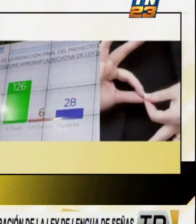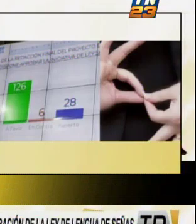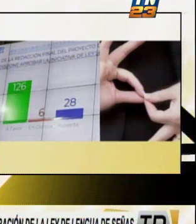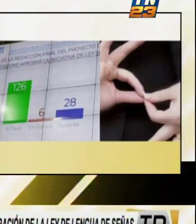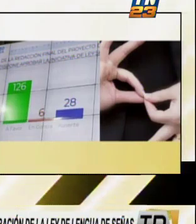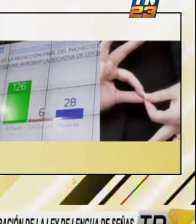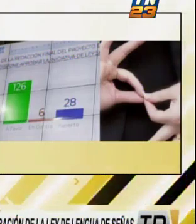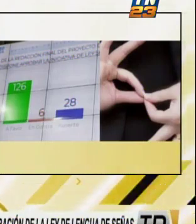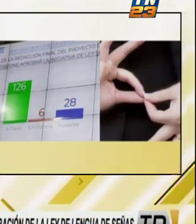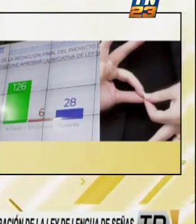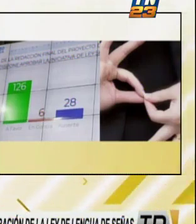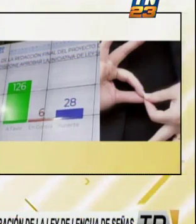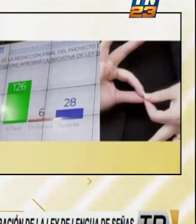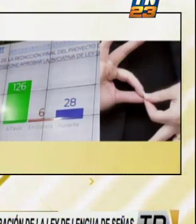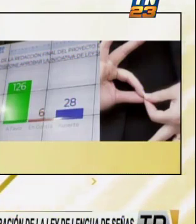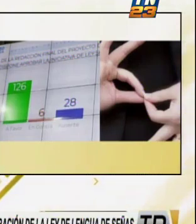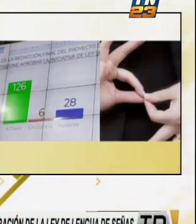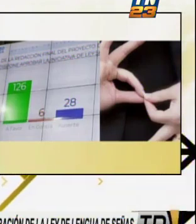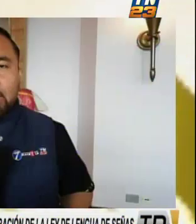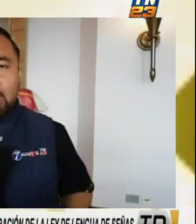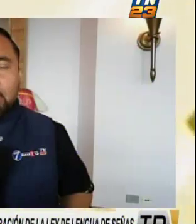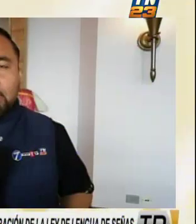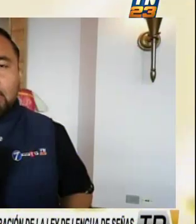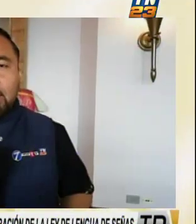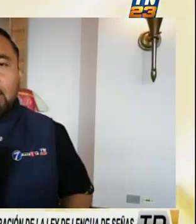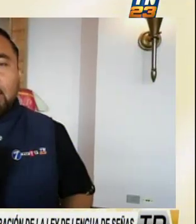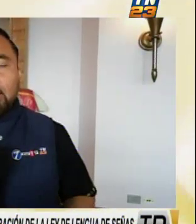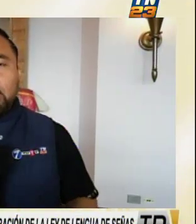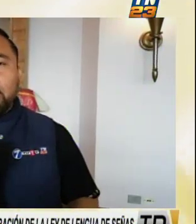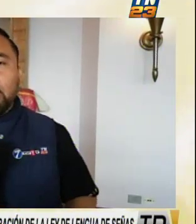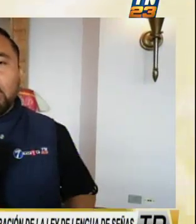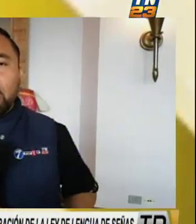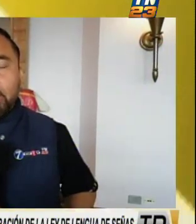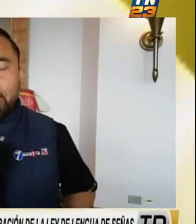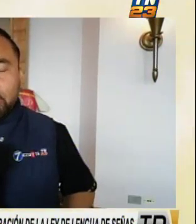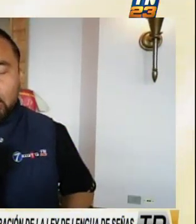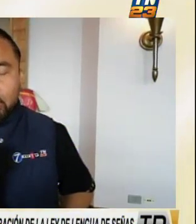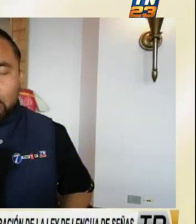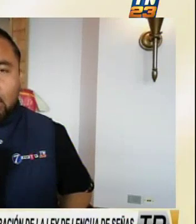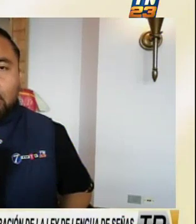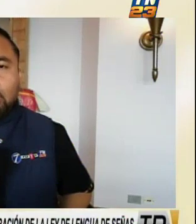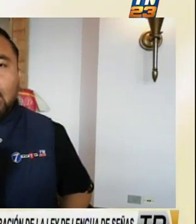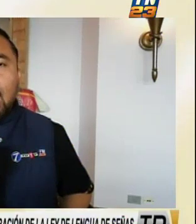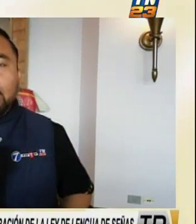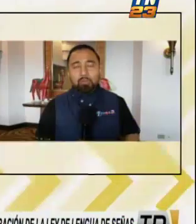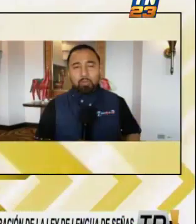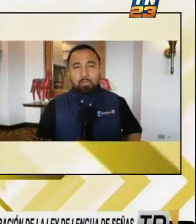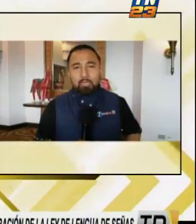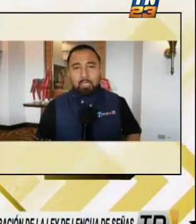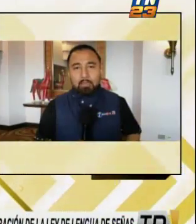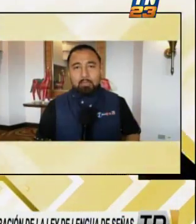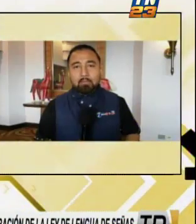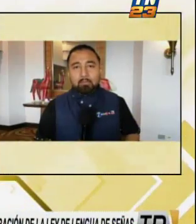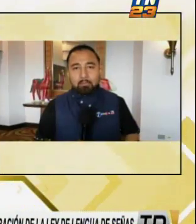que incluye a las personas con este tipo de discapacidad. Este es mi reporte, compañeros, retornamos a Estudios Centrales.